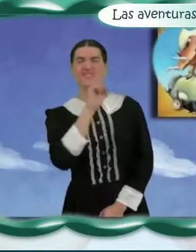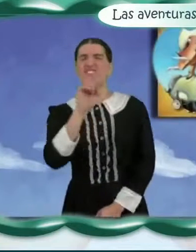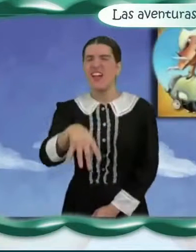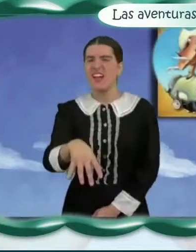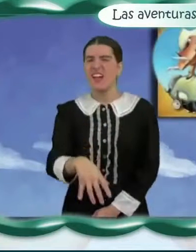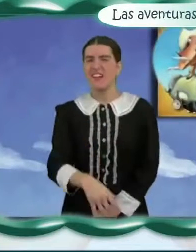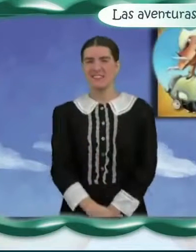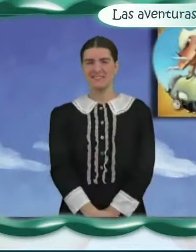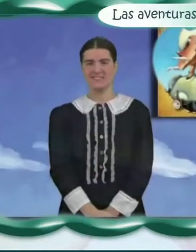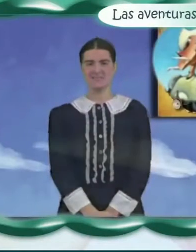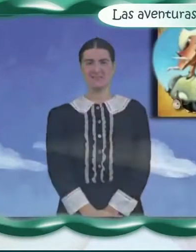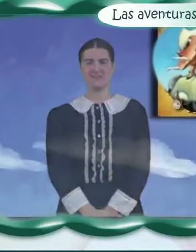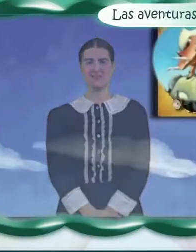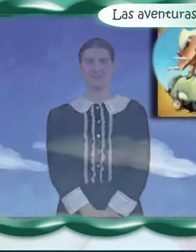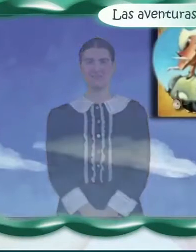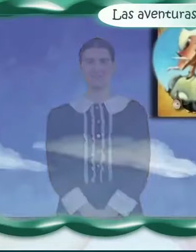¿Quién es este?